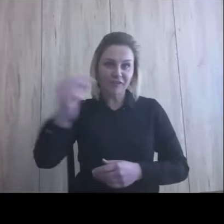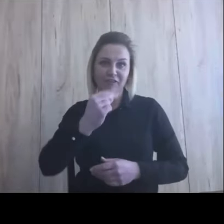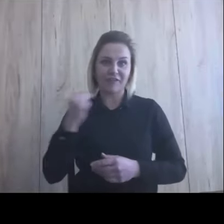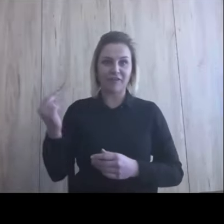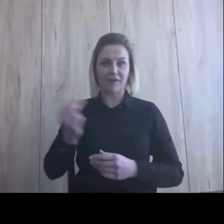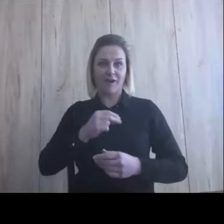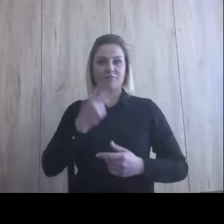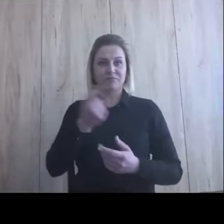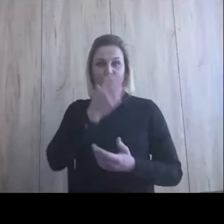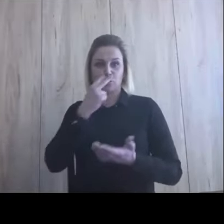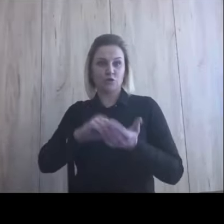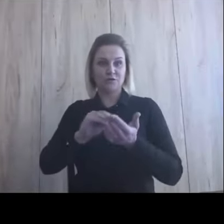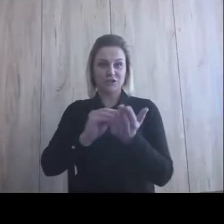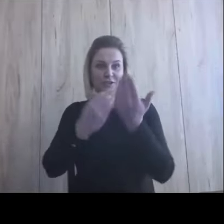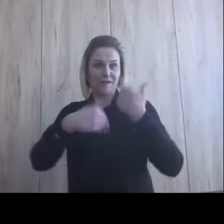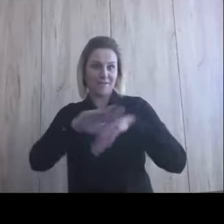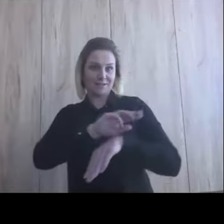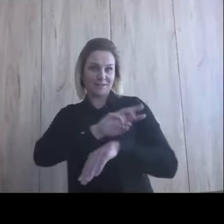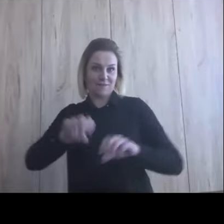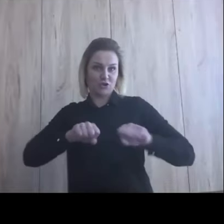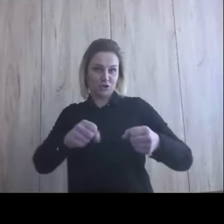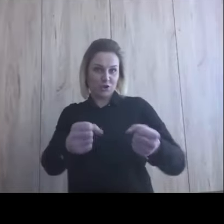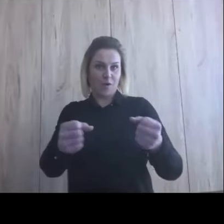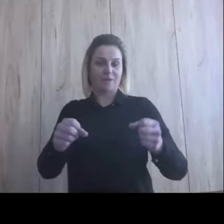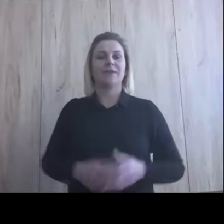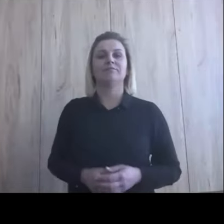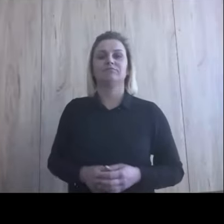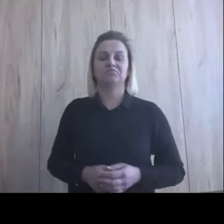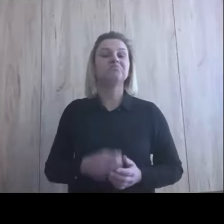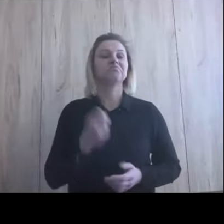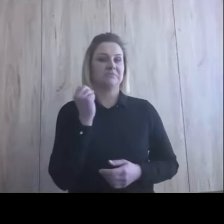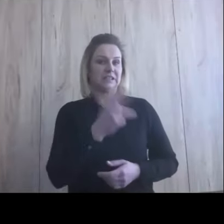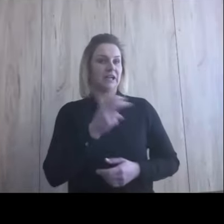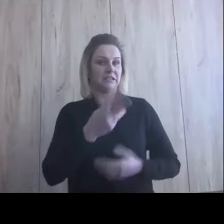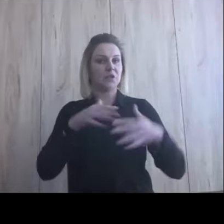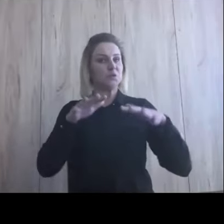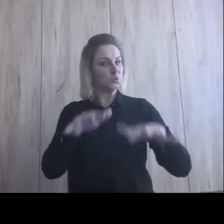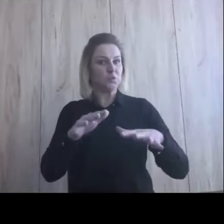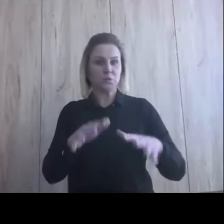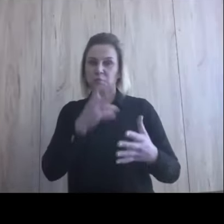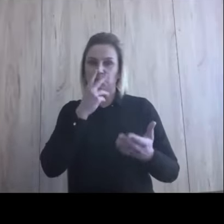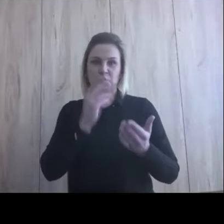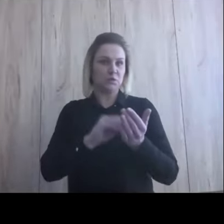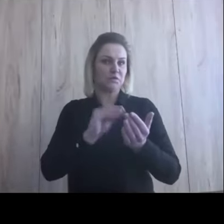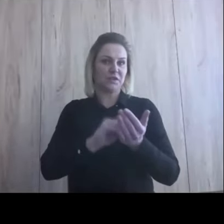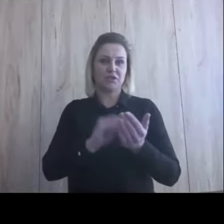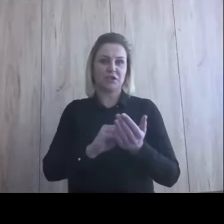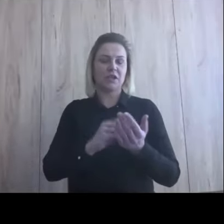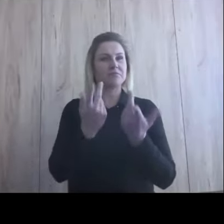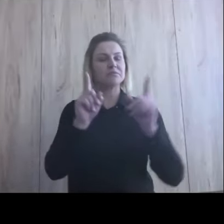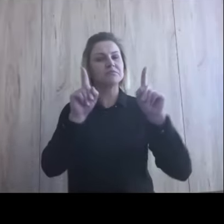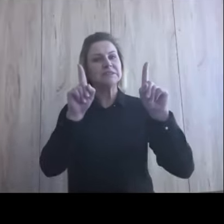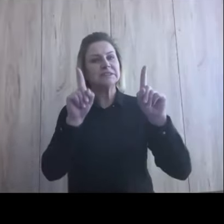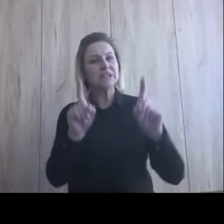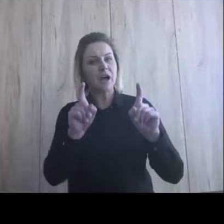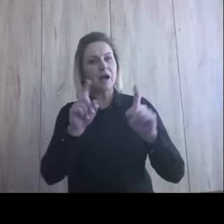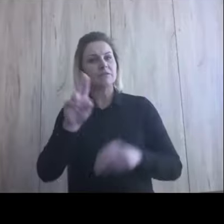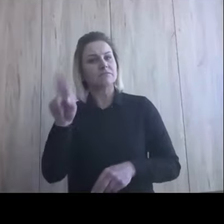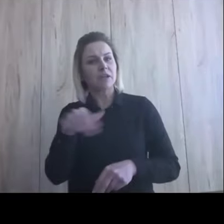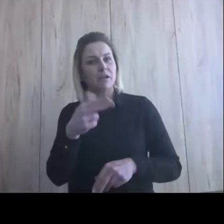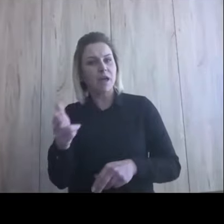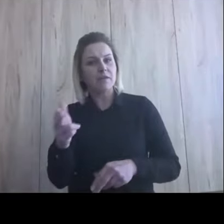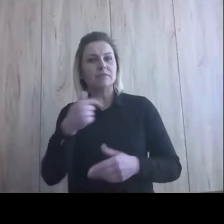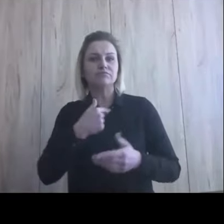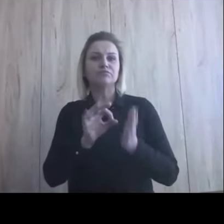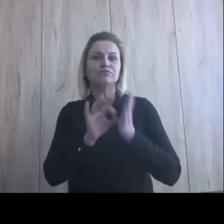doświadczeń więcej gdzieś tam w waszych działaniach. Tak, bardzo, bardzo dużo. To się zaczęło tak naprawdę od momentu, kiedy zaczęliśmy